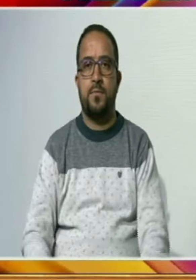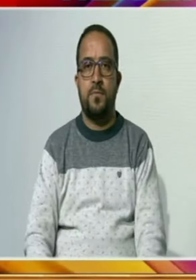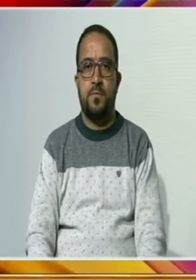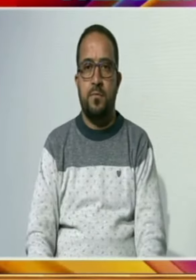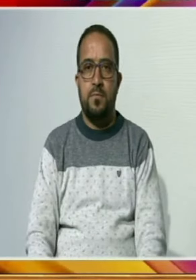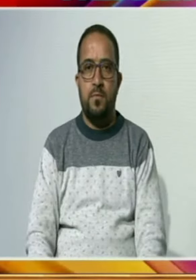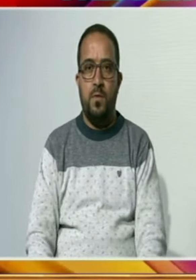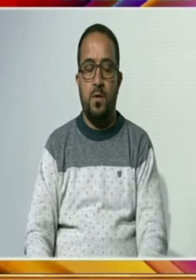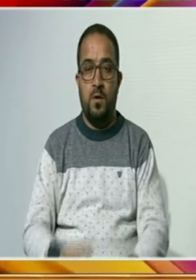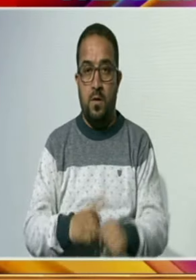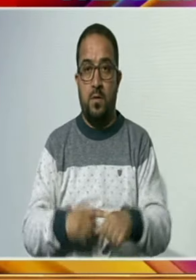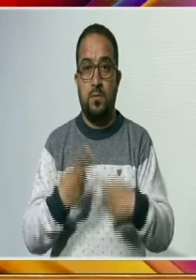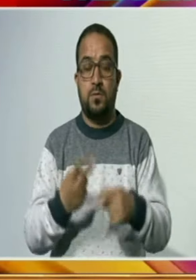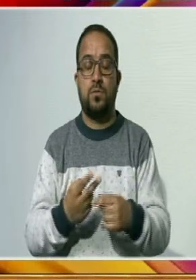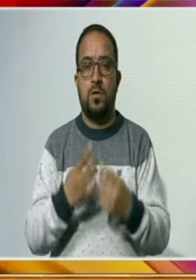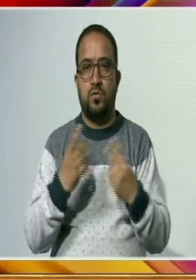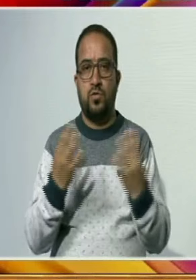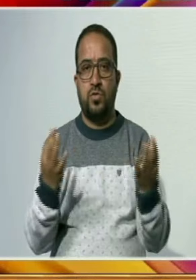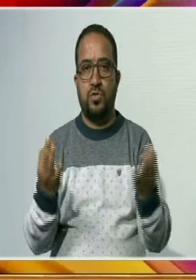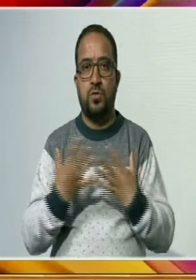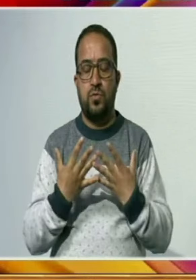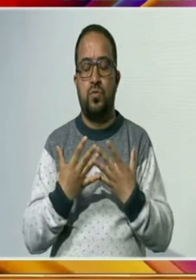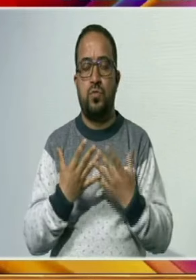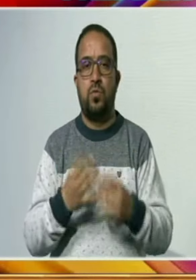اس سال ایک اہم پہل کے تحت